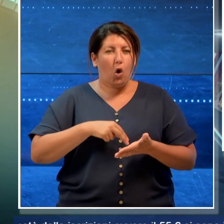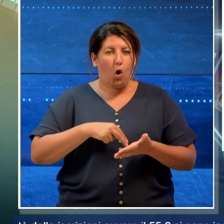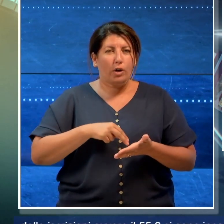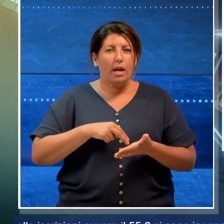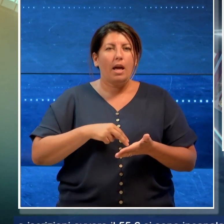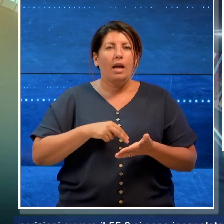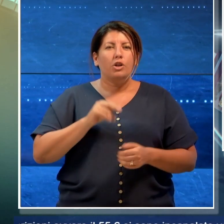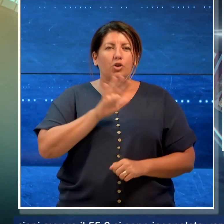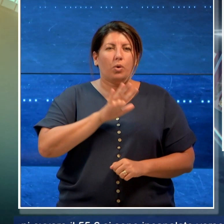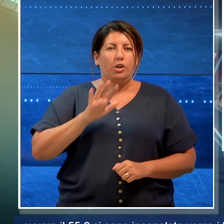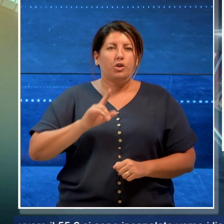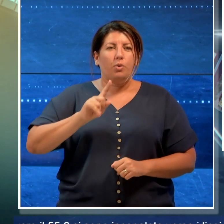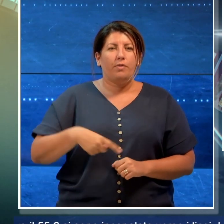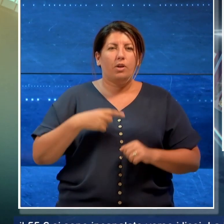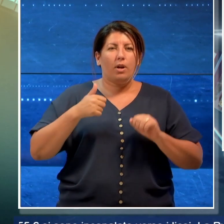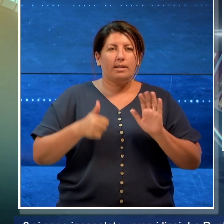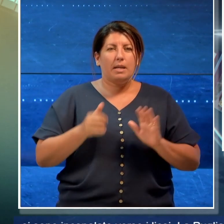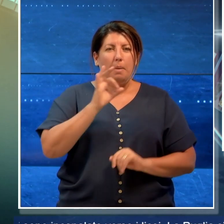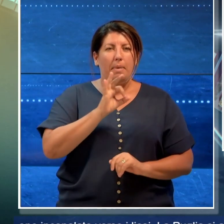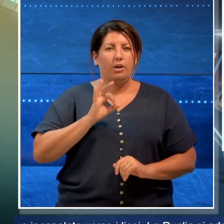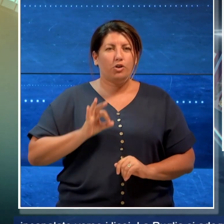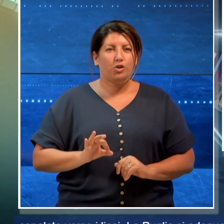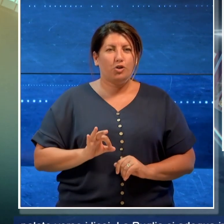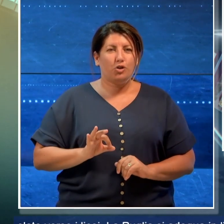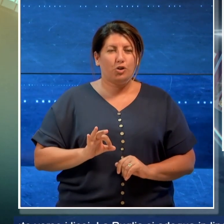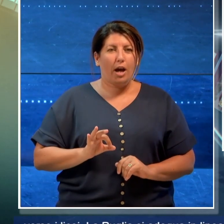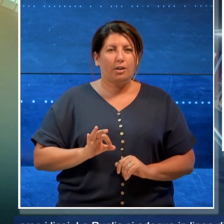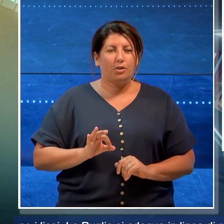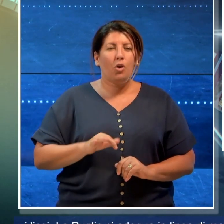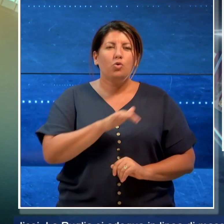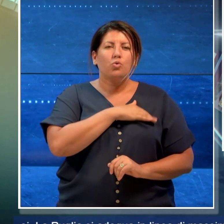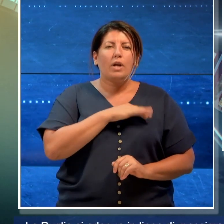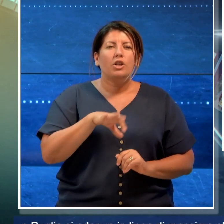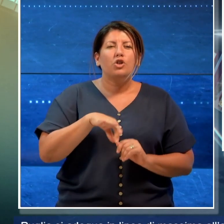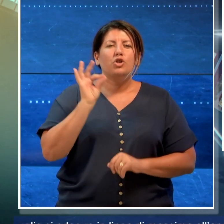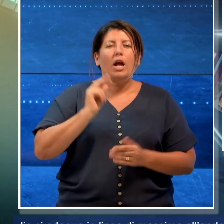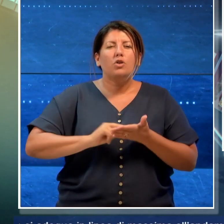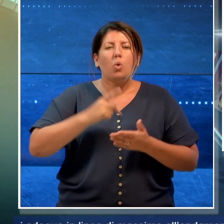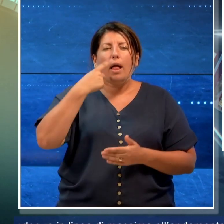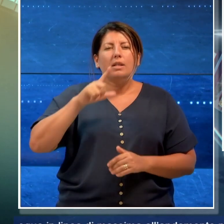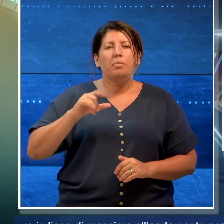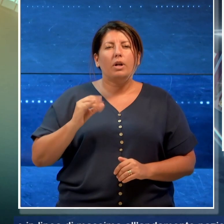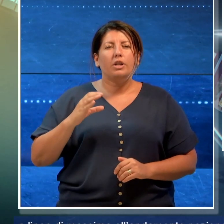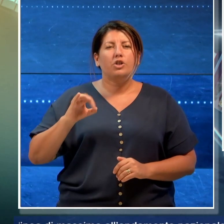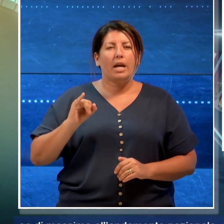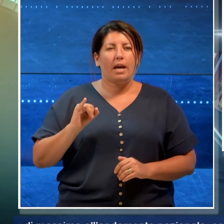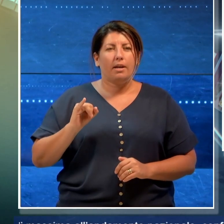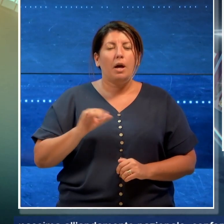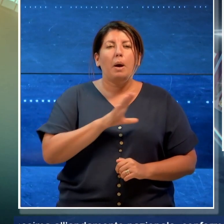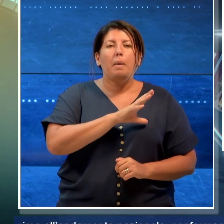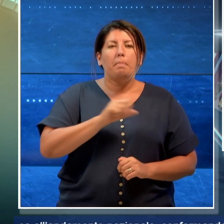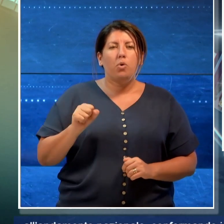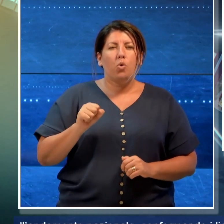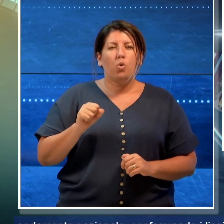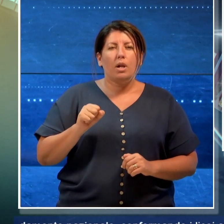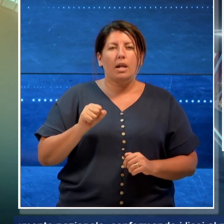55,6%, si sono incanalate verso i licei. La Puglia si adegue in linea